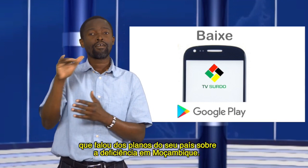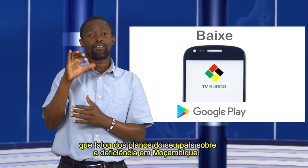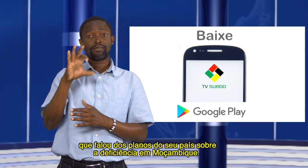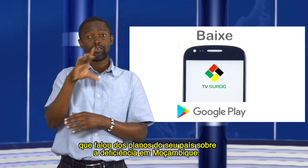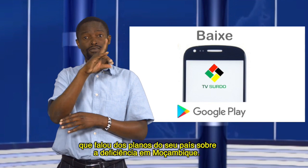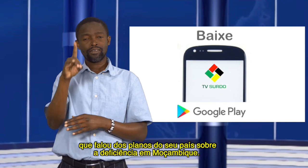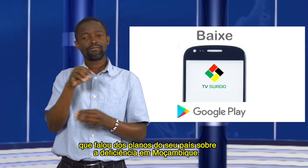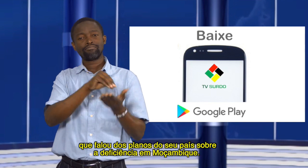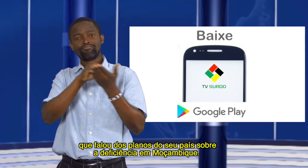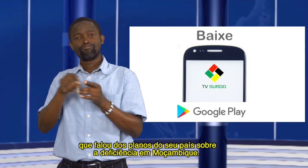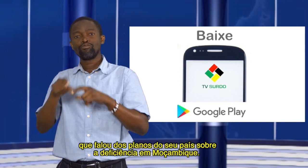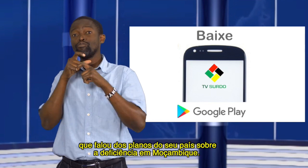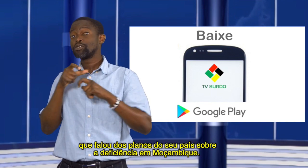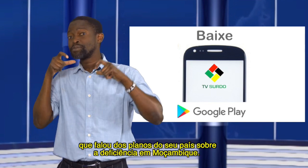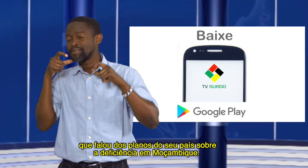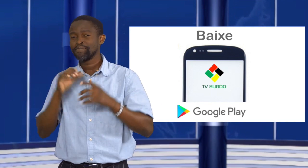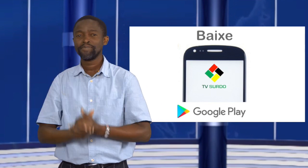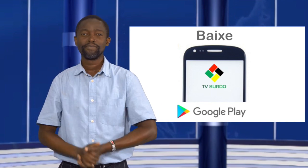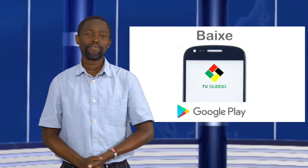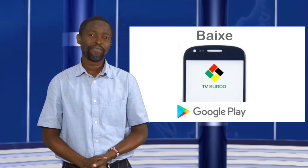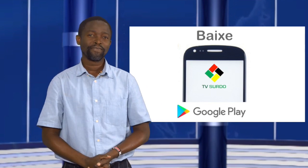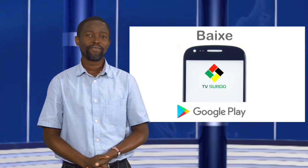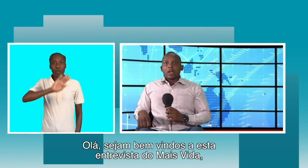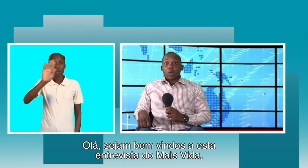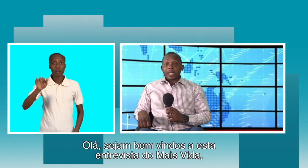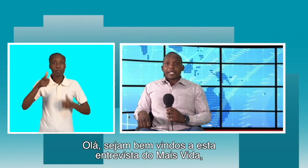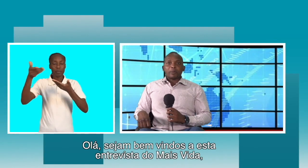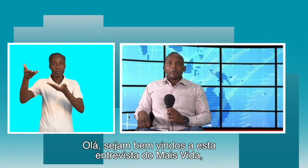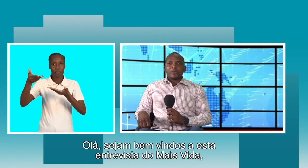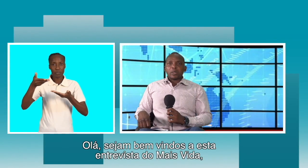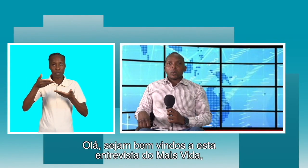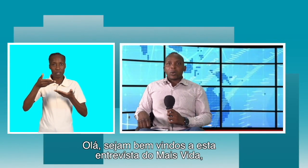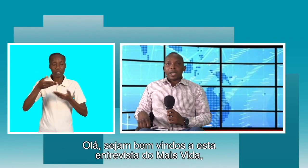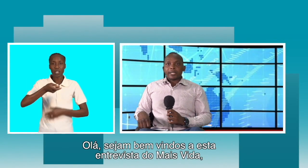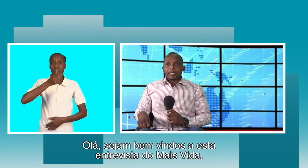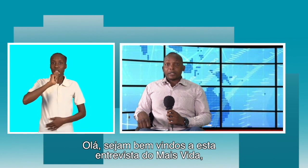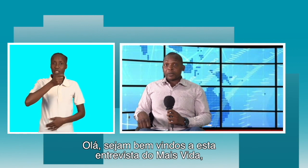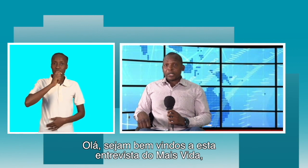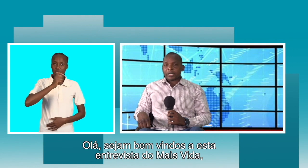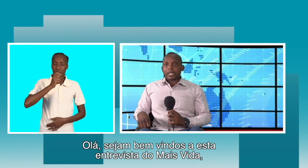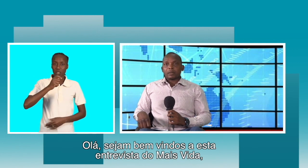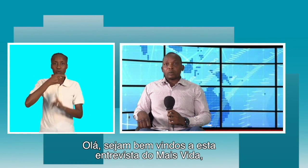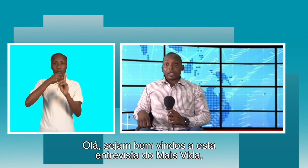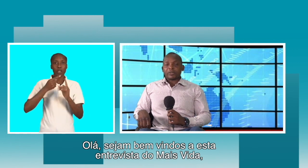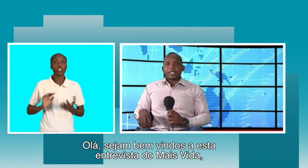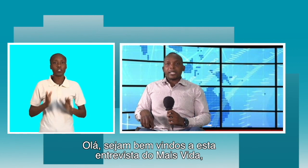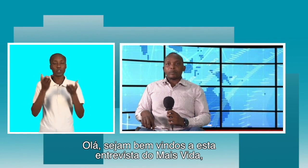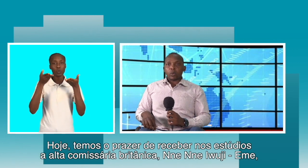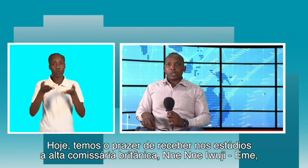sobre a deficiência em Moçambique. Olá, sejam bem-vindos a esta entrevista do Mais Vida. Hoje